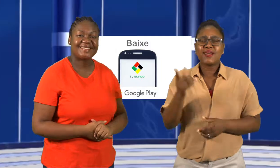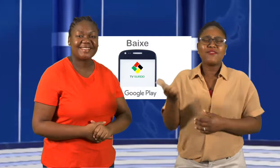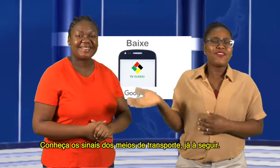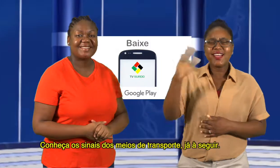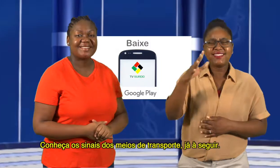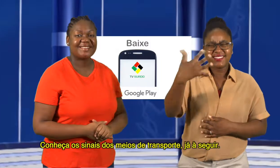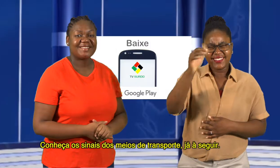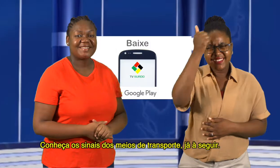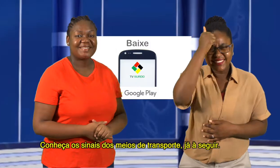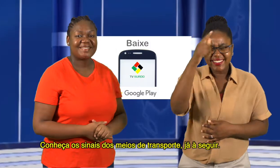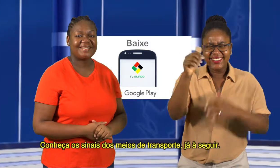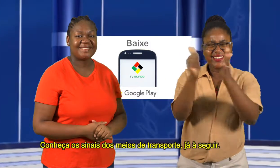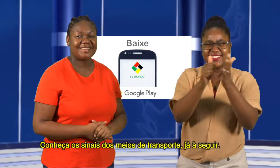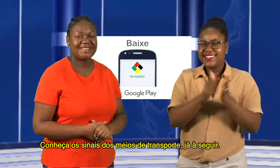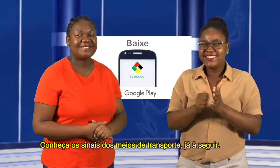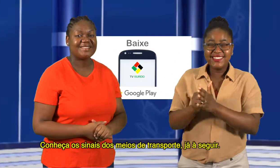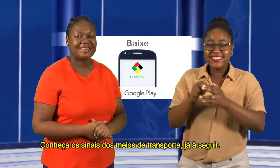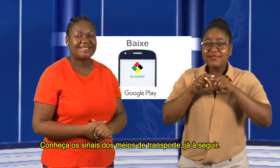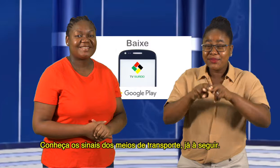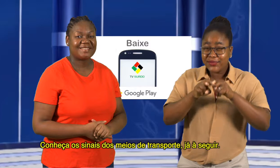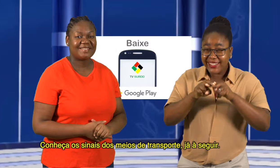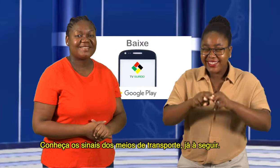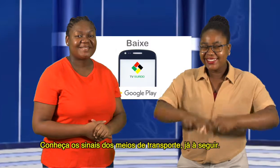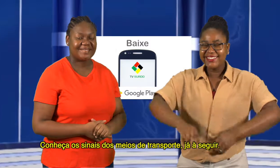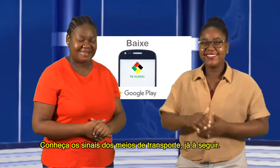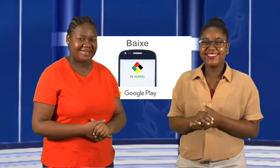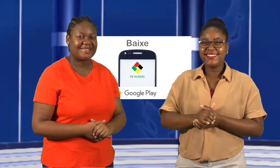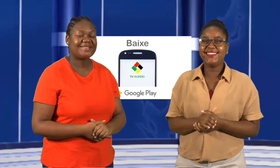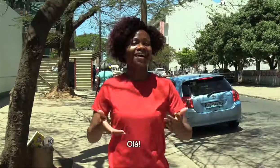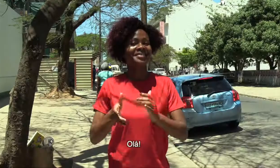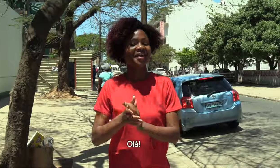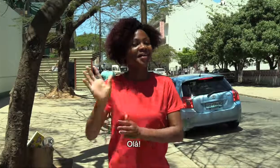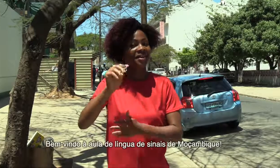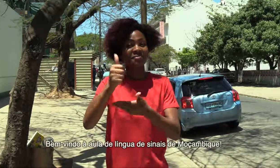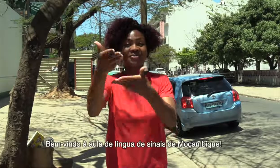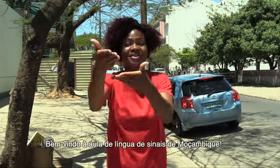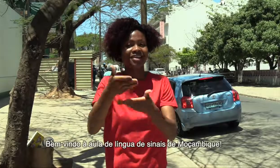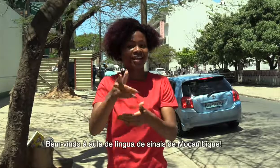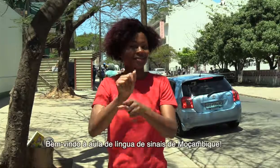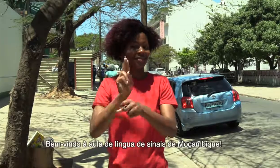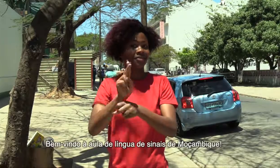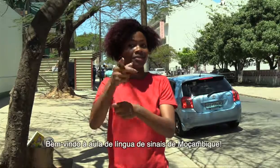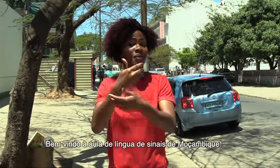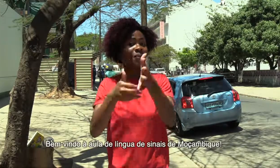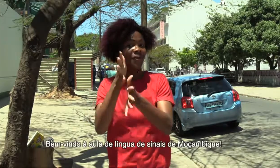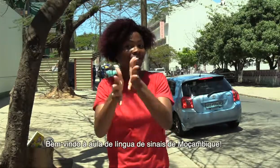Conheça os sinais dos meios de transporte já a seguir. Olá! Bem-vindo à aula de língua de sinais de